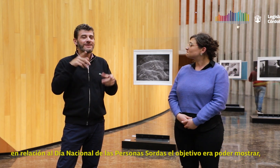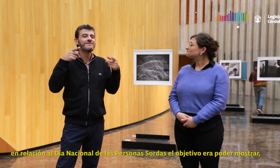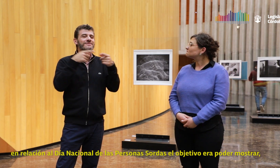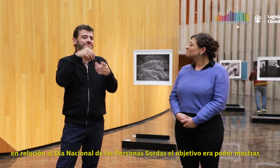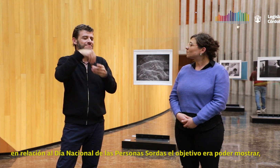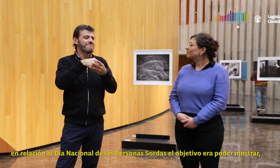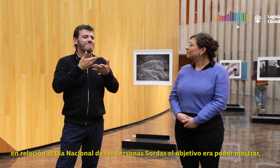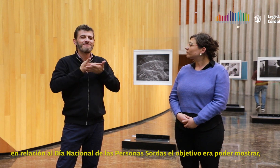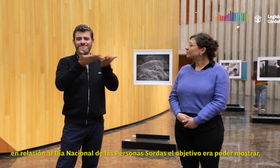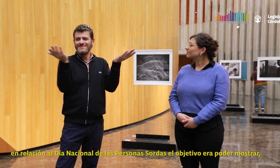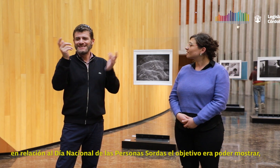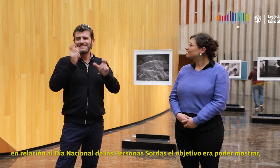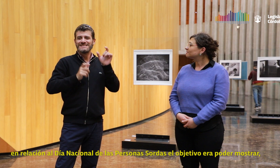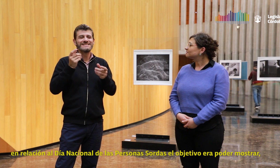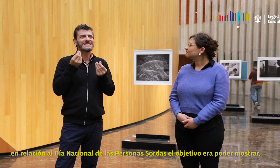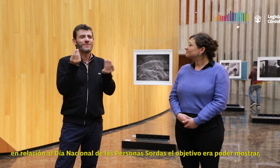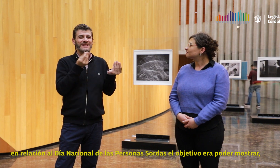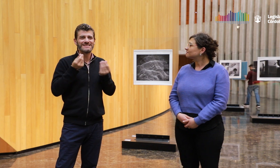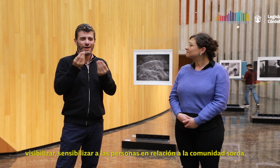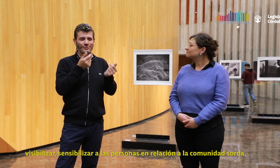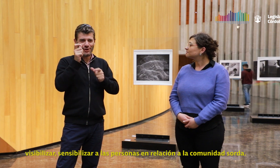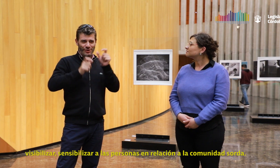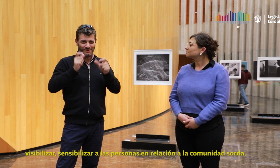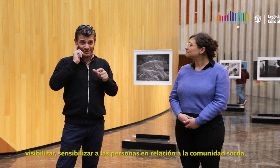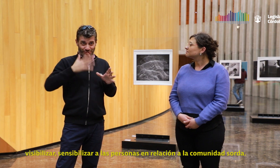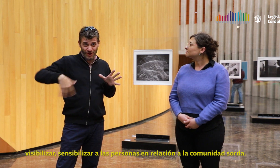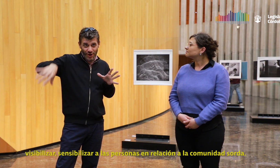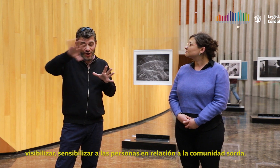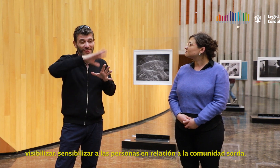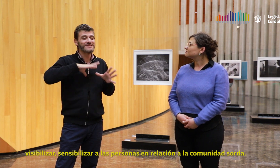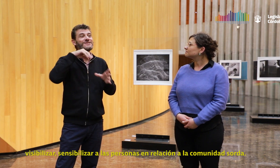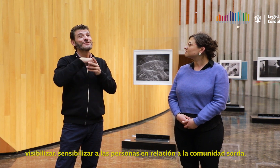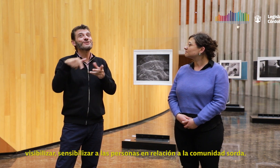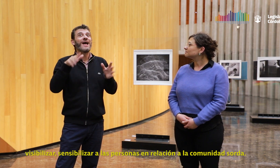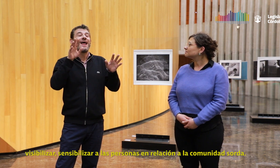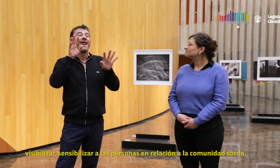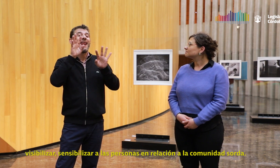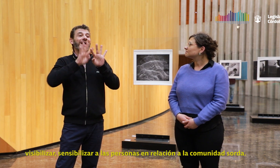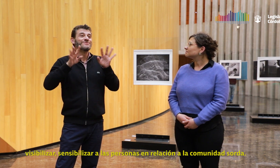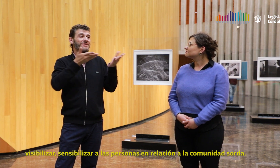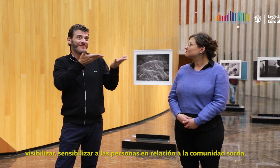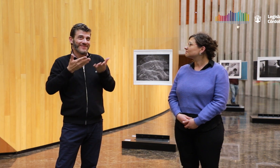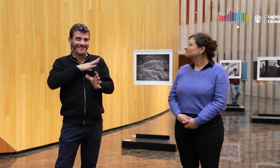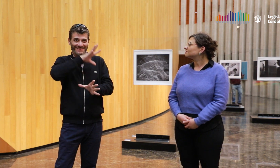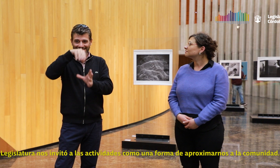Personas Sordas a nivel nacional, el objetivo era poder mostrar y visibilizar, sensibilizar a las personas en relación a la comunidad sorda. La